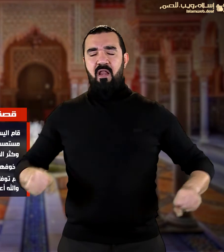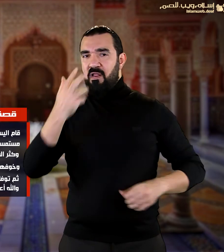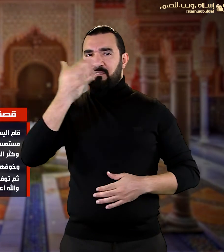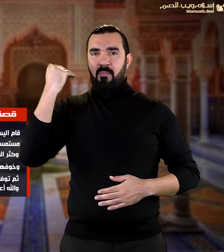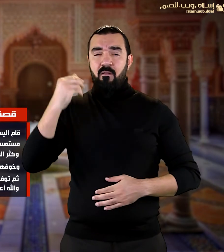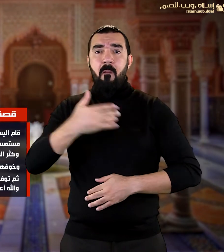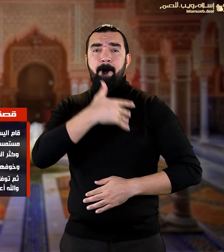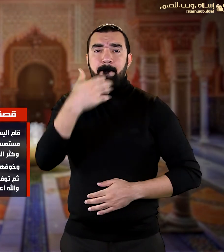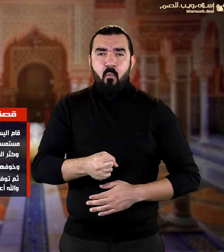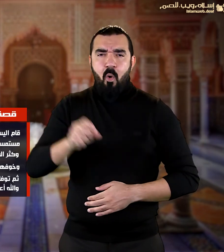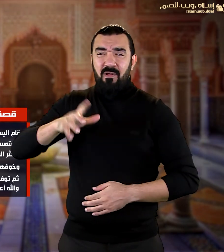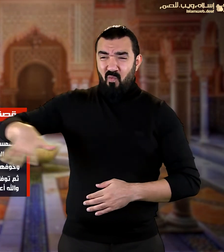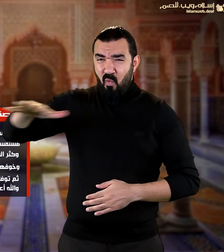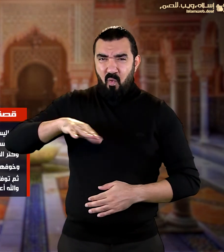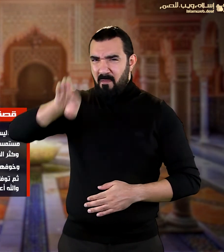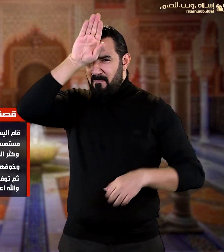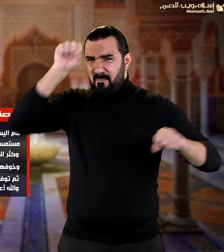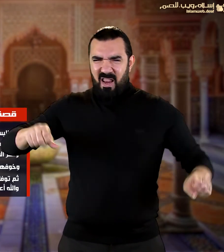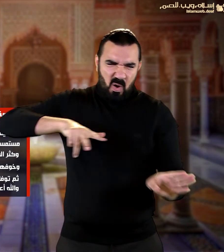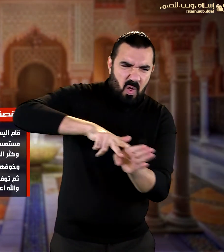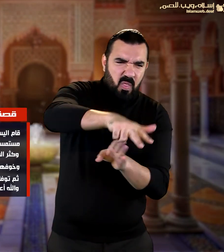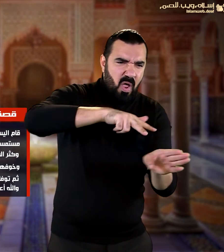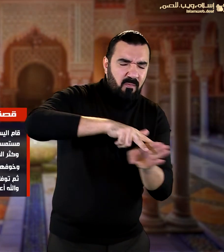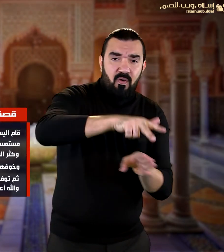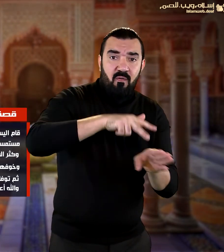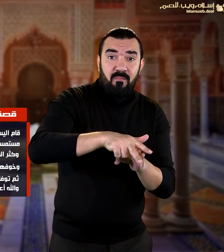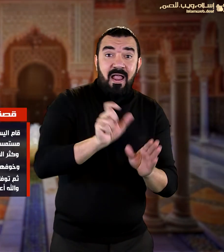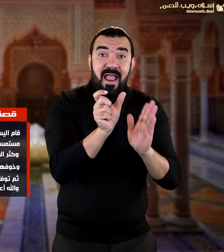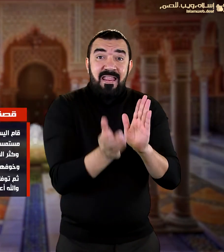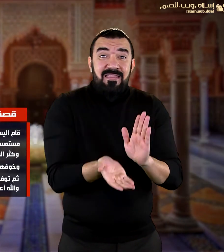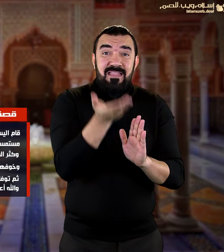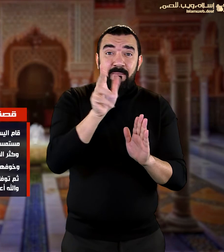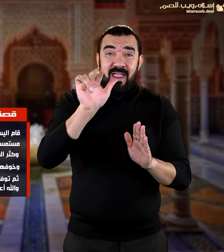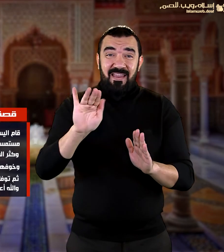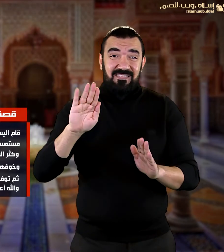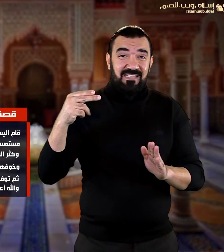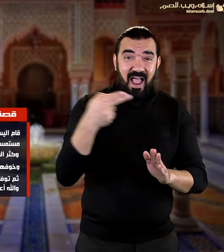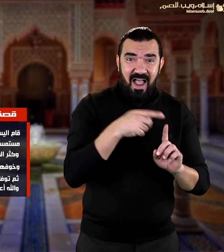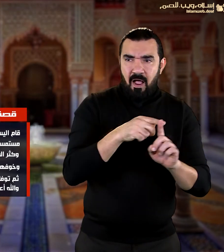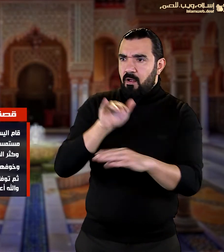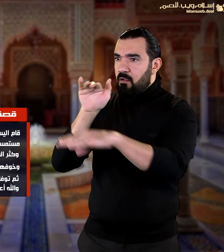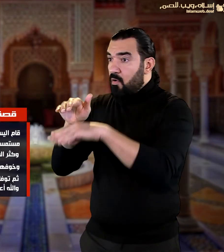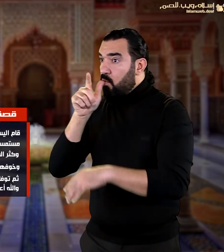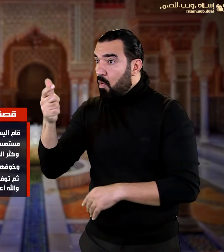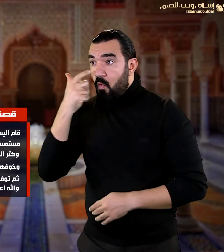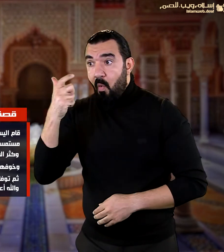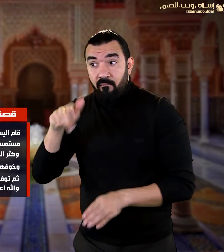فوعظهم اليسع وخوفهم من عذاب الله ولكنهم لم يستجيبوا